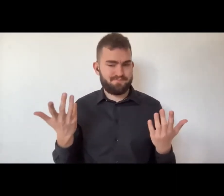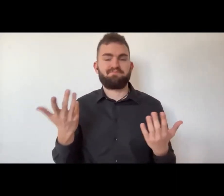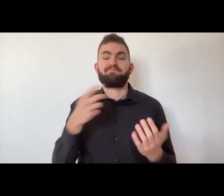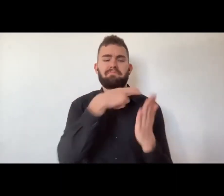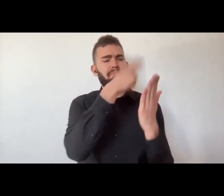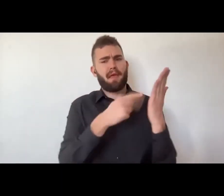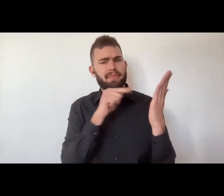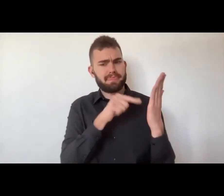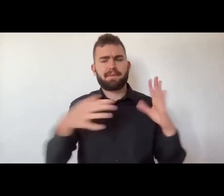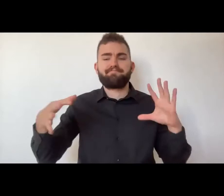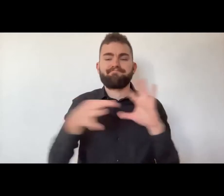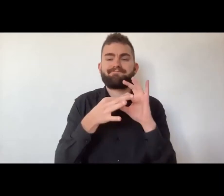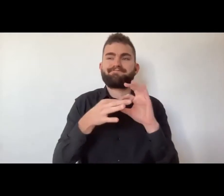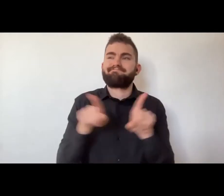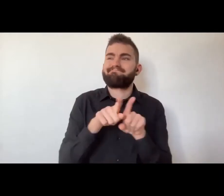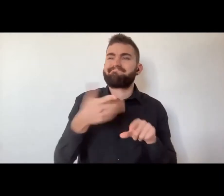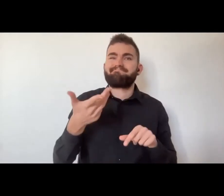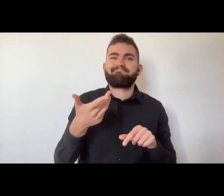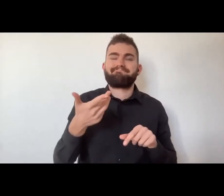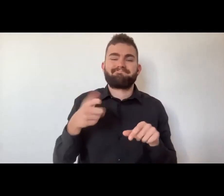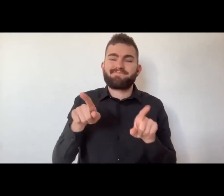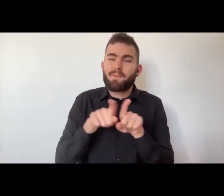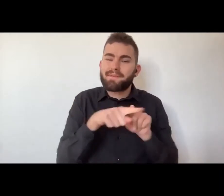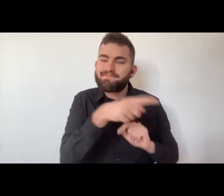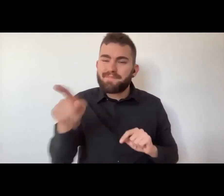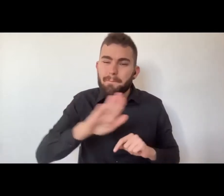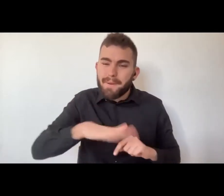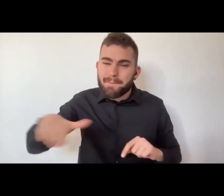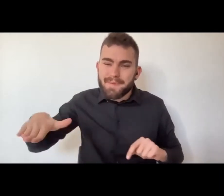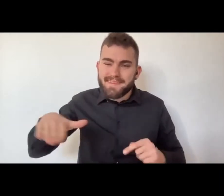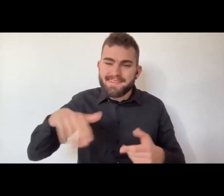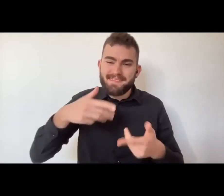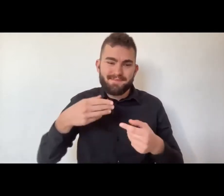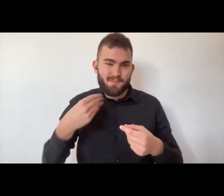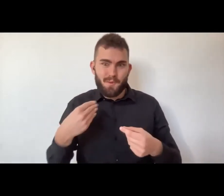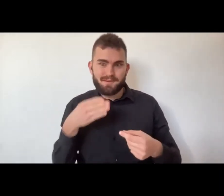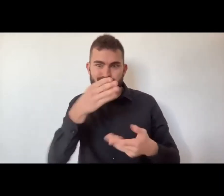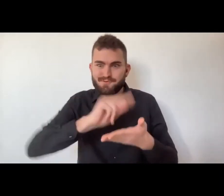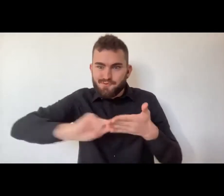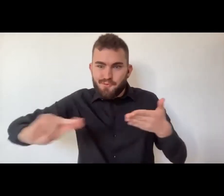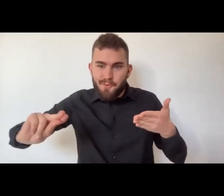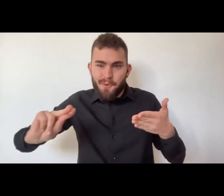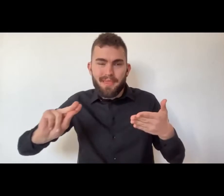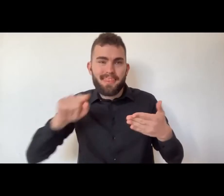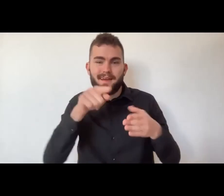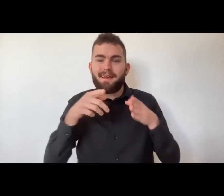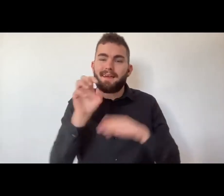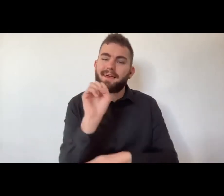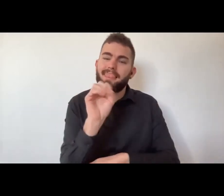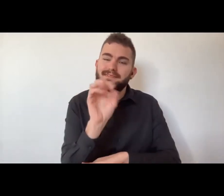ambiti è diverso. Nell'arte figurativa noi abbiamo ciò che